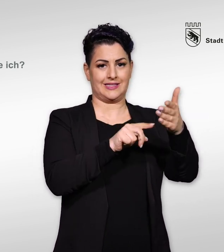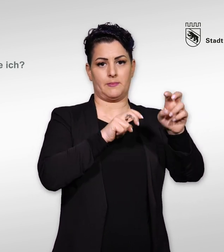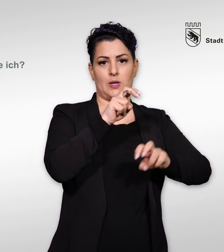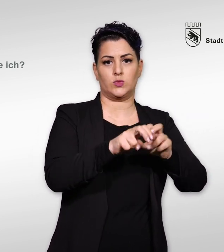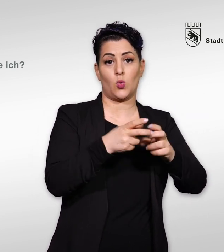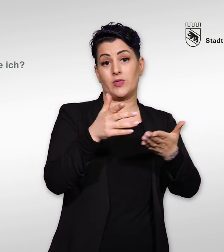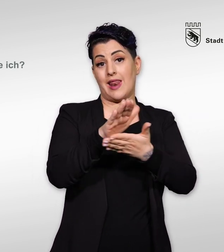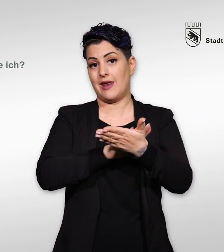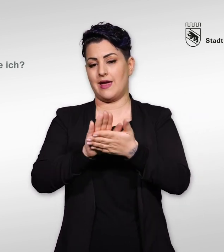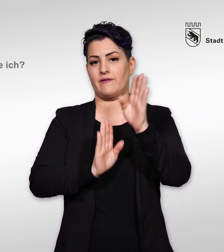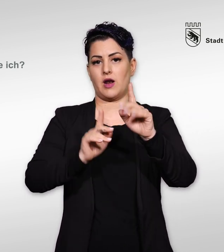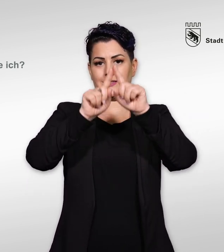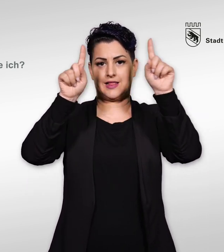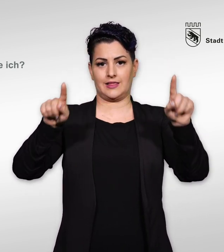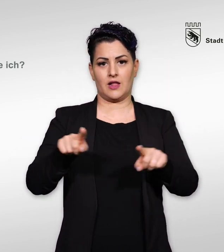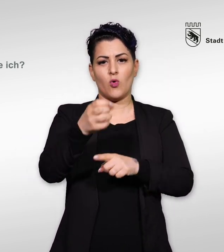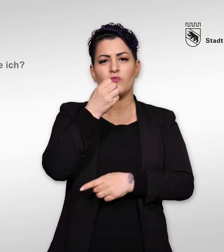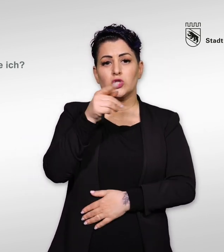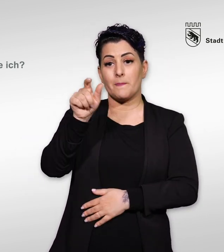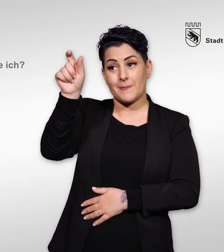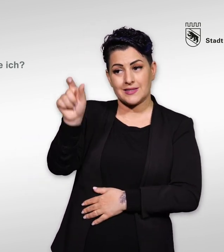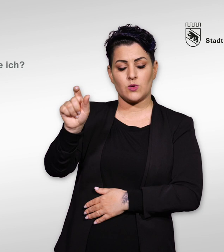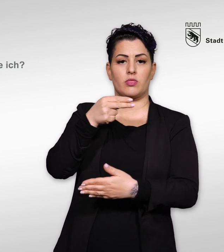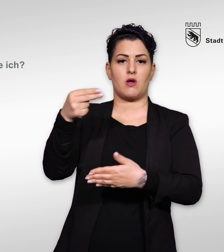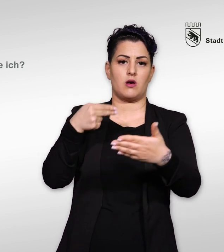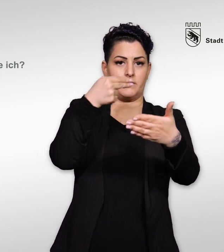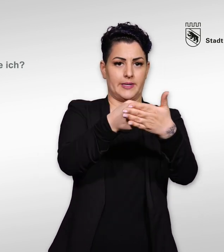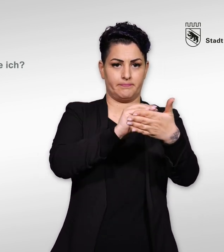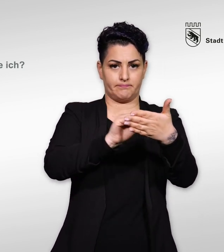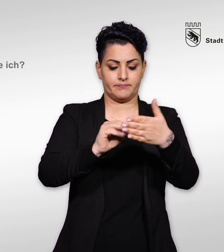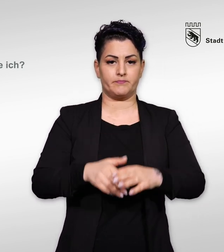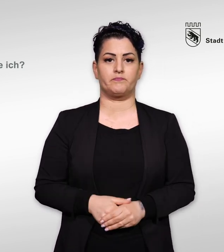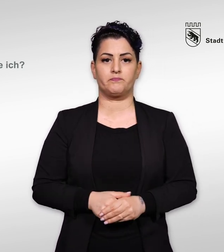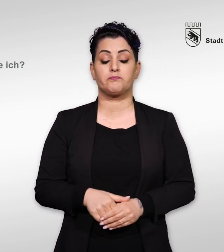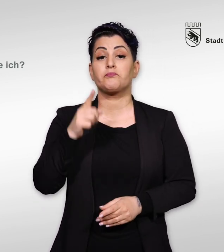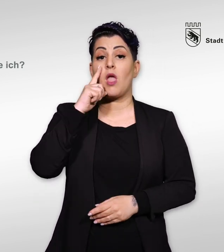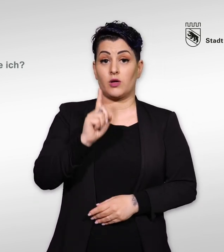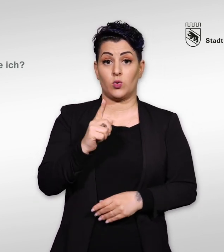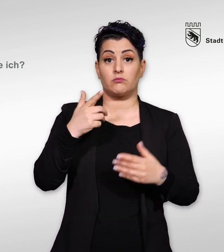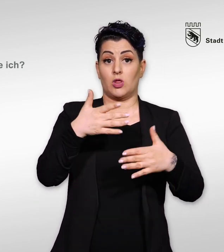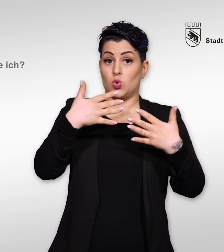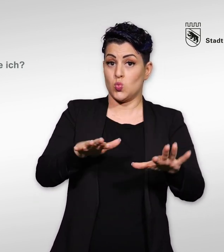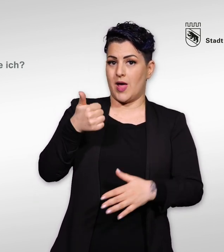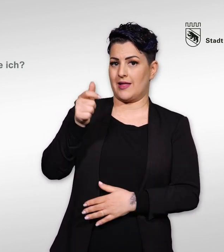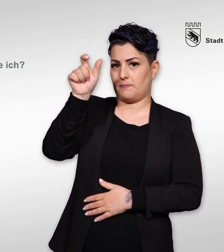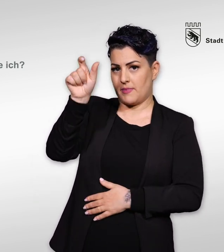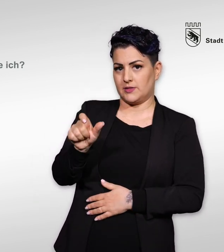vorgedruckten Wahlzettel oder schreiben Sie den Namen der gewünschten Person auf den leeren Wahlzettel. Achtung,